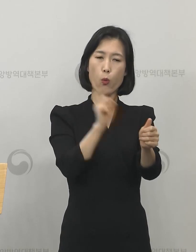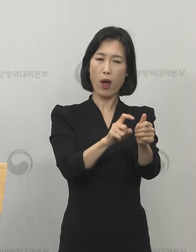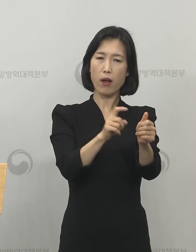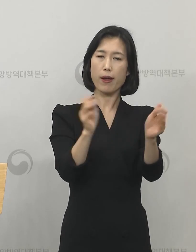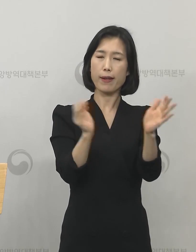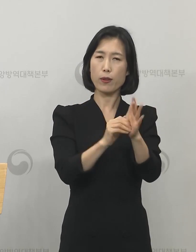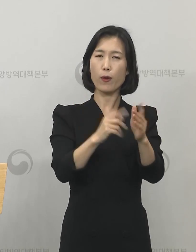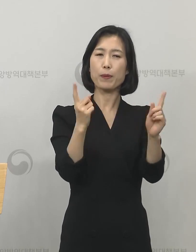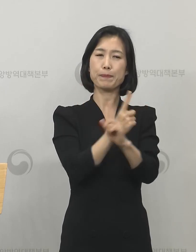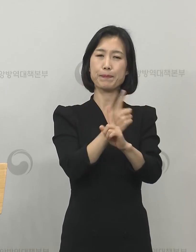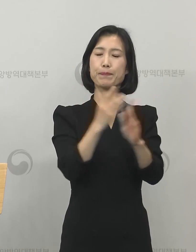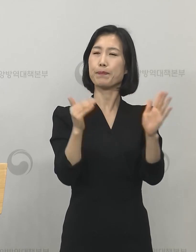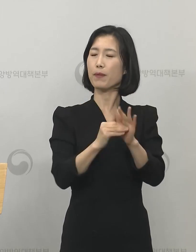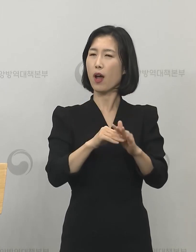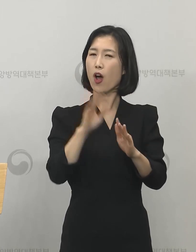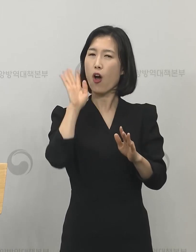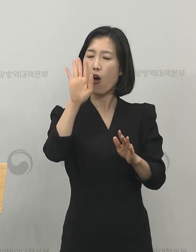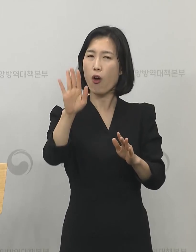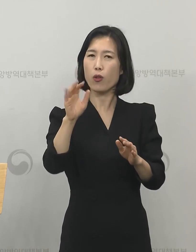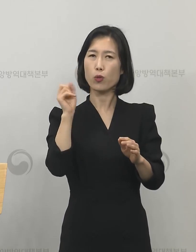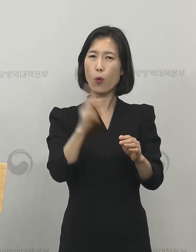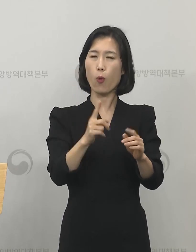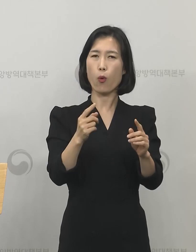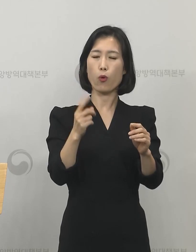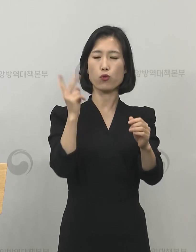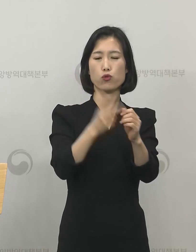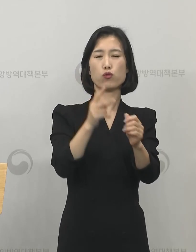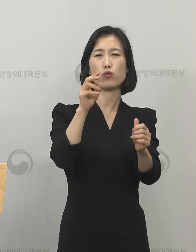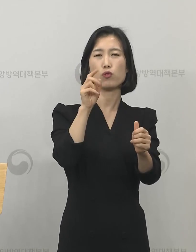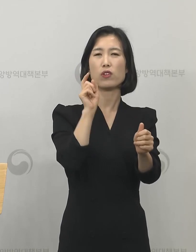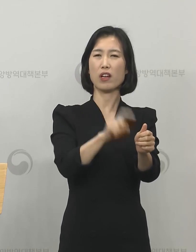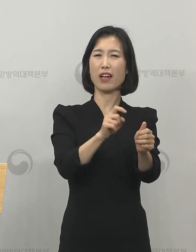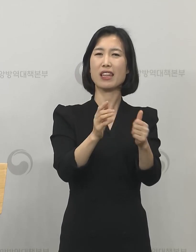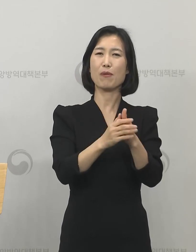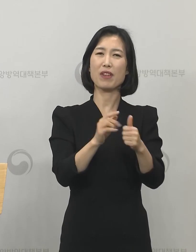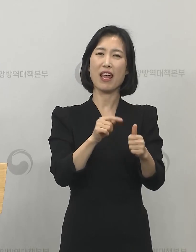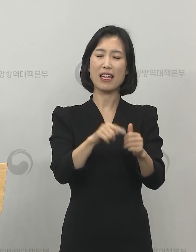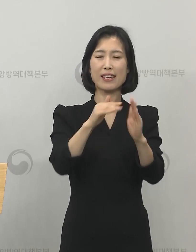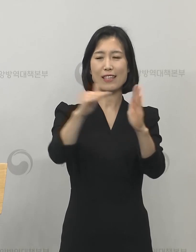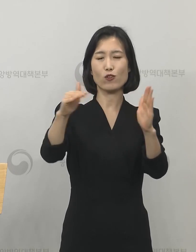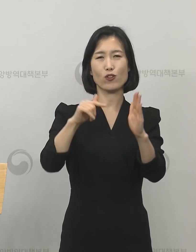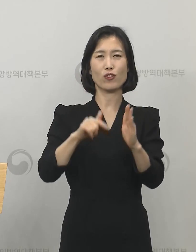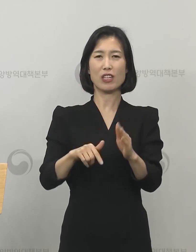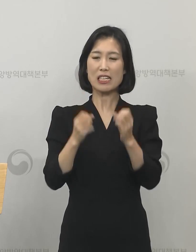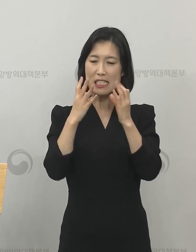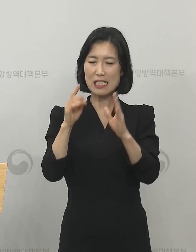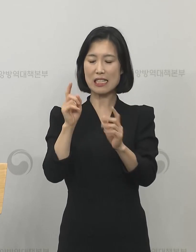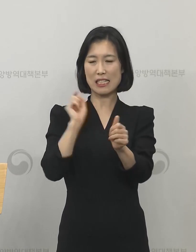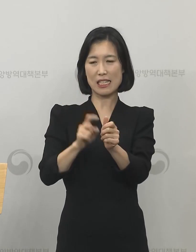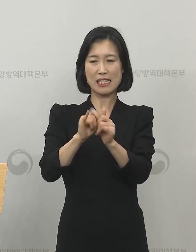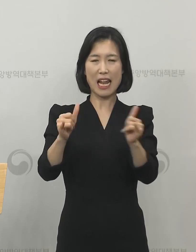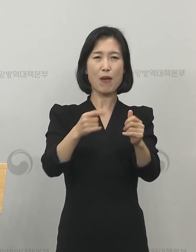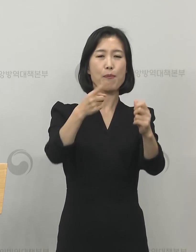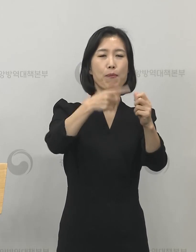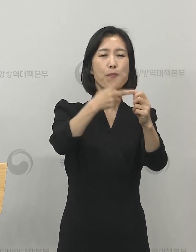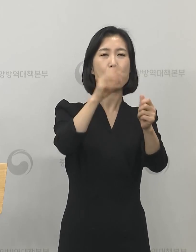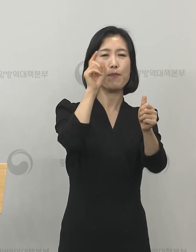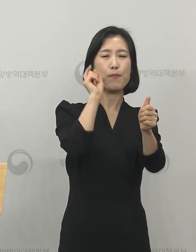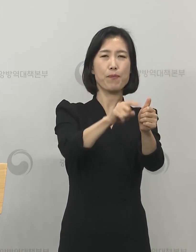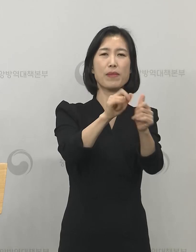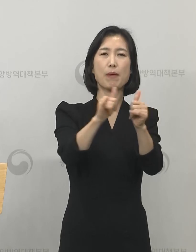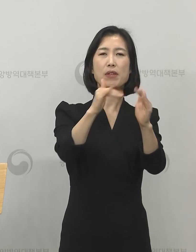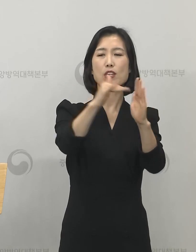재양성으로 확인된 사례는 재양성 사례에 준해서 조사를 진행할 예정이고 이번에 신규로 양성으로 확인된 두